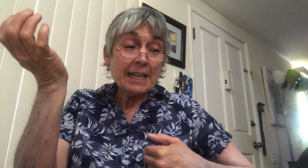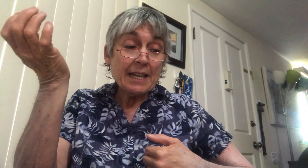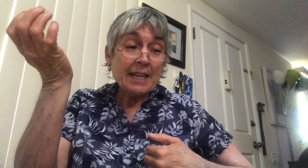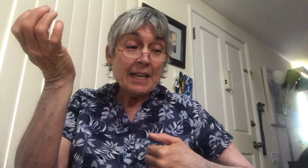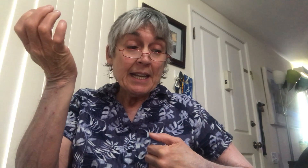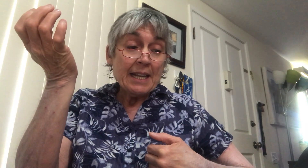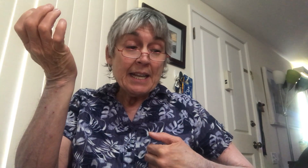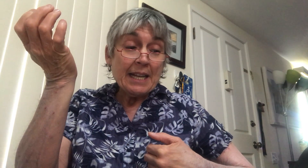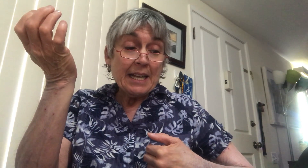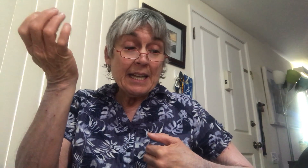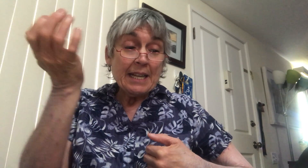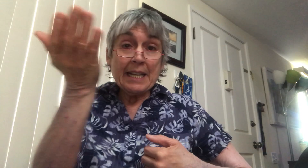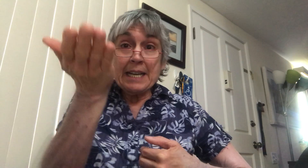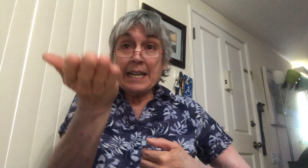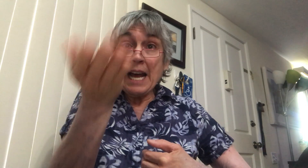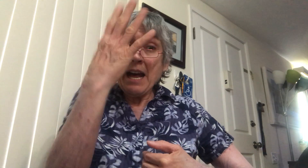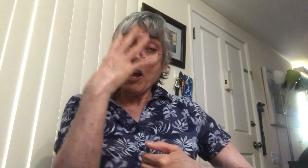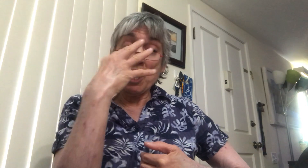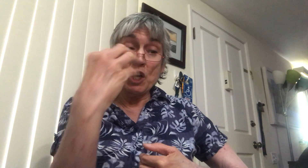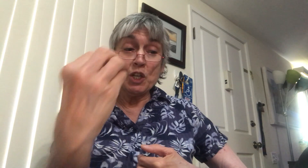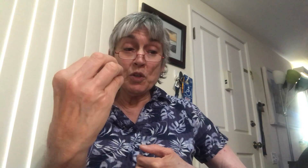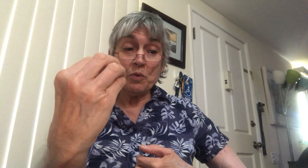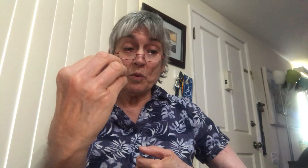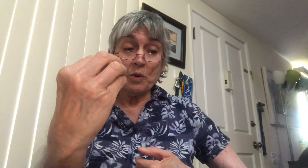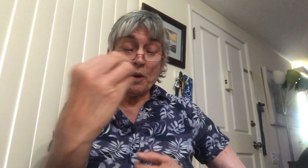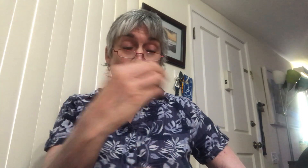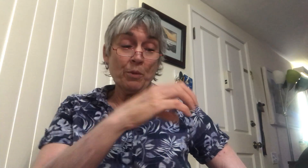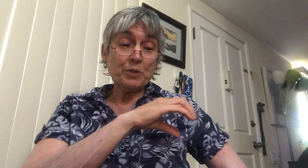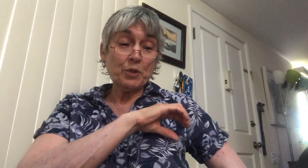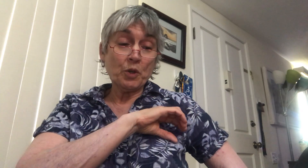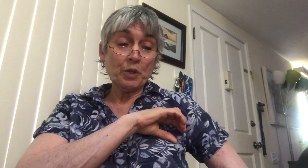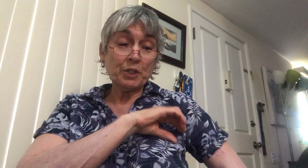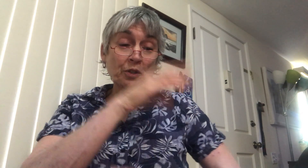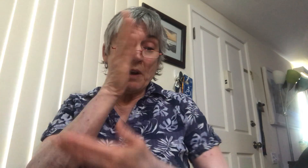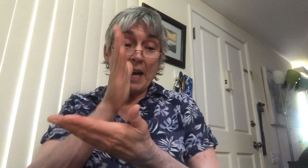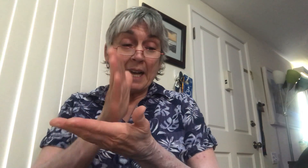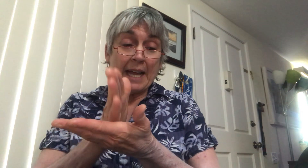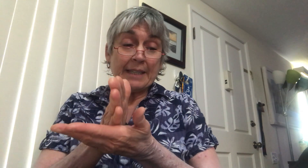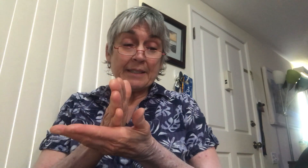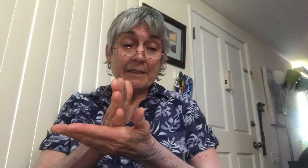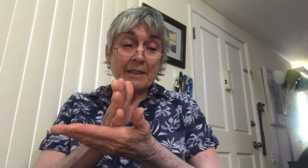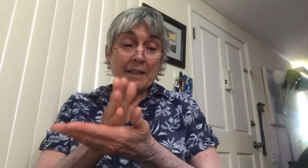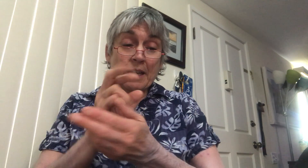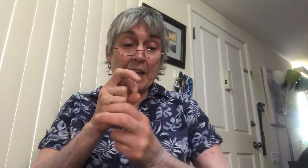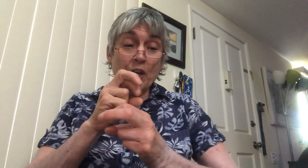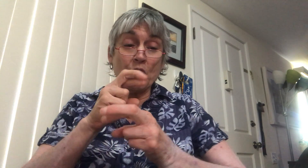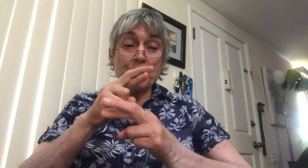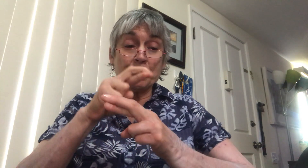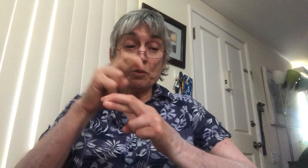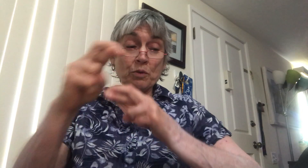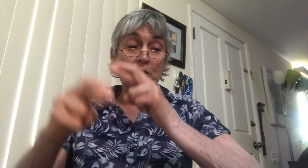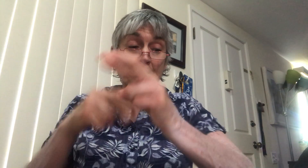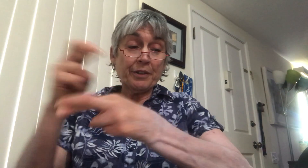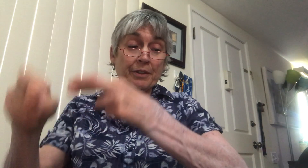Il y a un loup. M. Cotton arrête et retourne